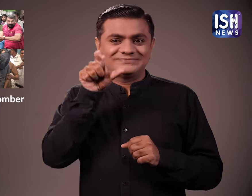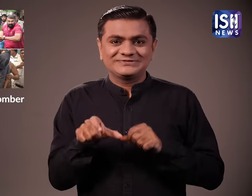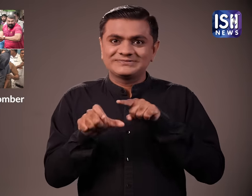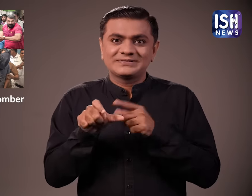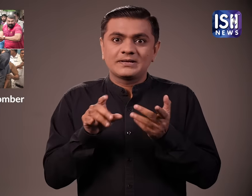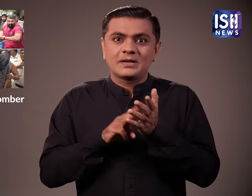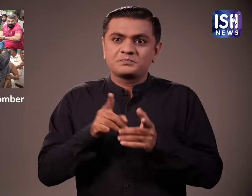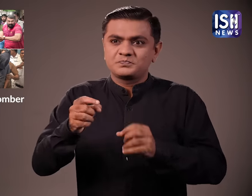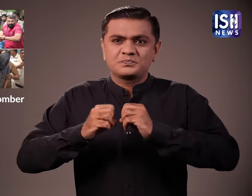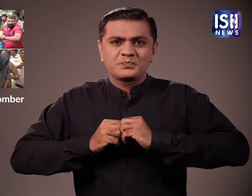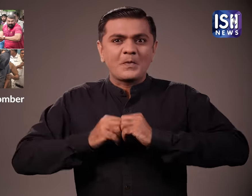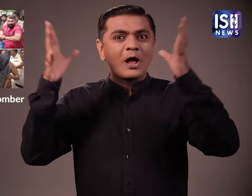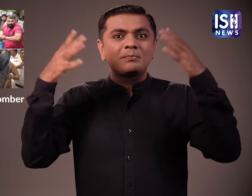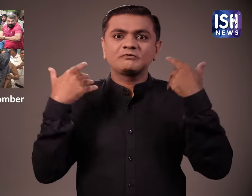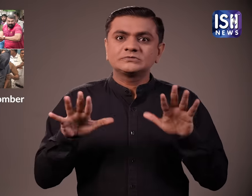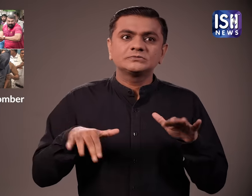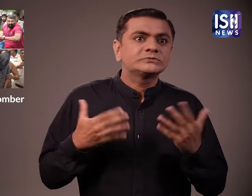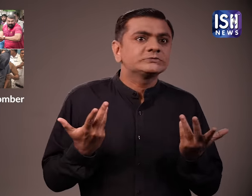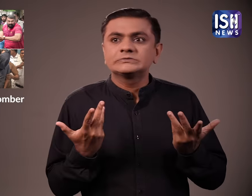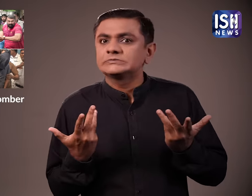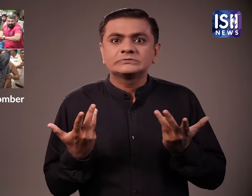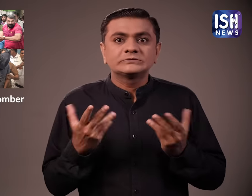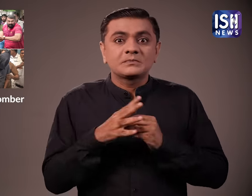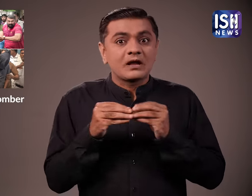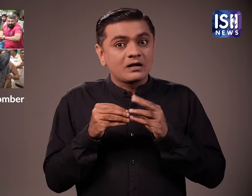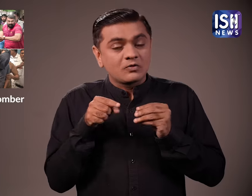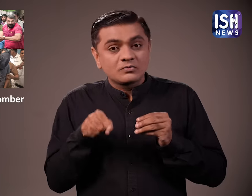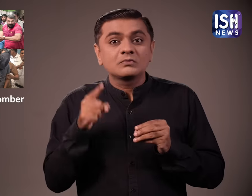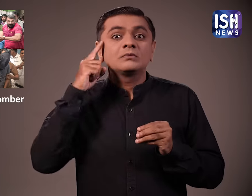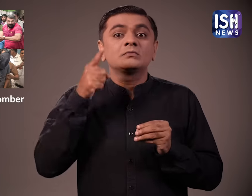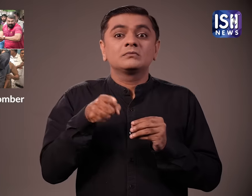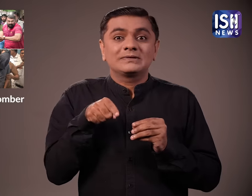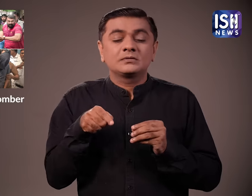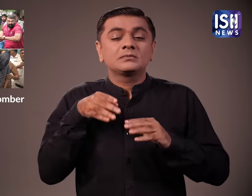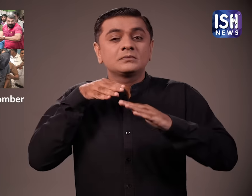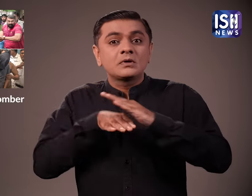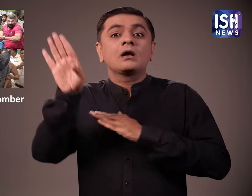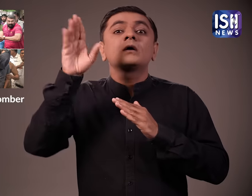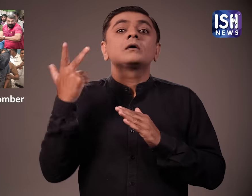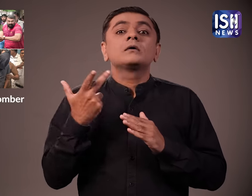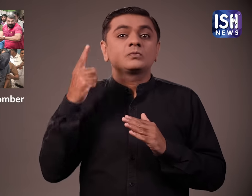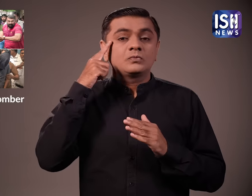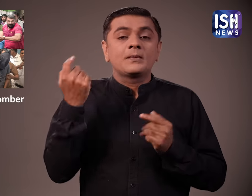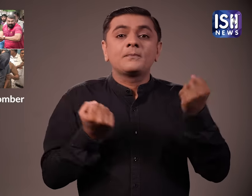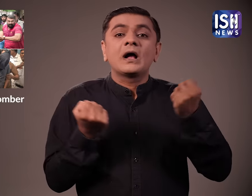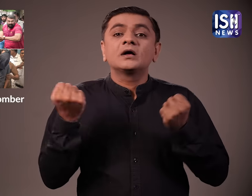धमाके के बाद मुसाफिर कई बसे बदल कर बैंगलोर से आंदर पदेश भाग गया